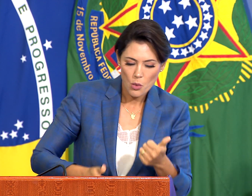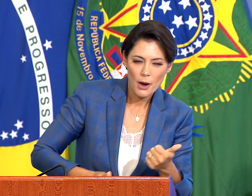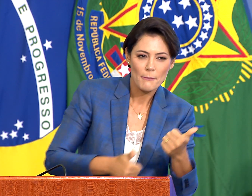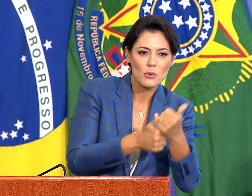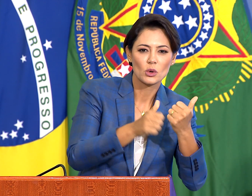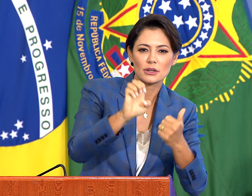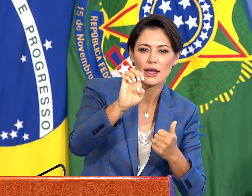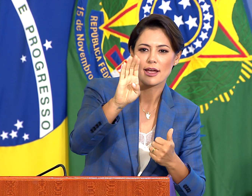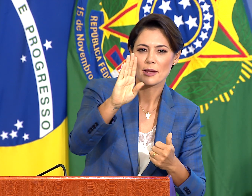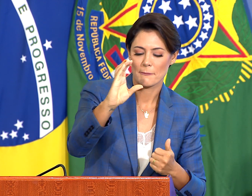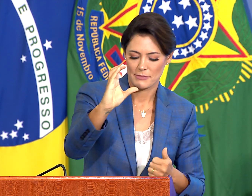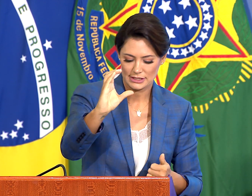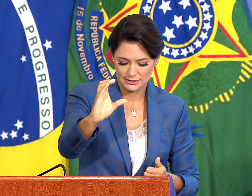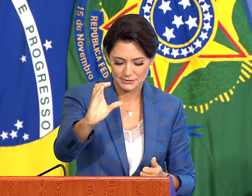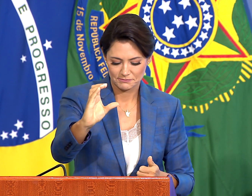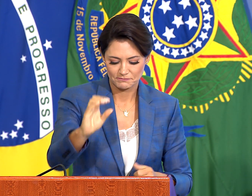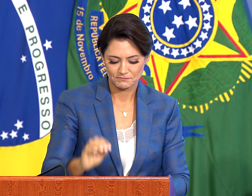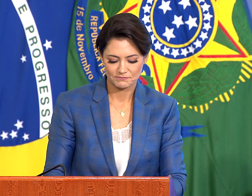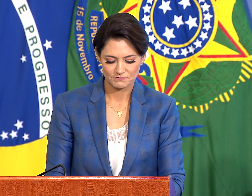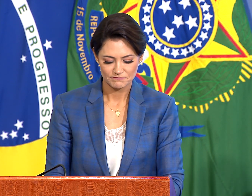e também o apoio da EBC,